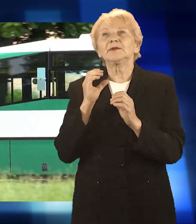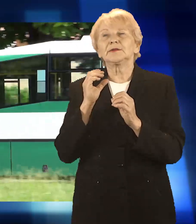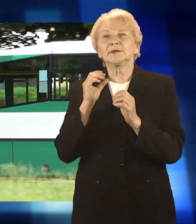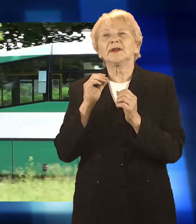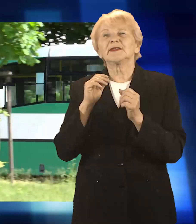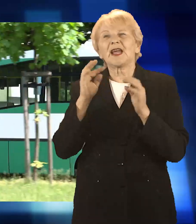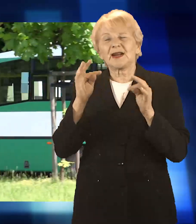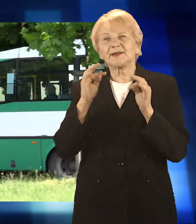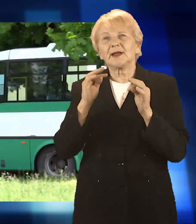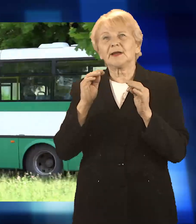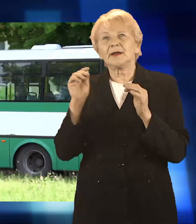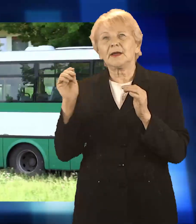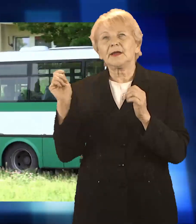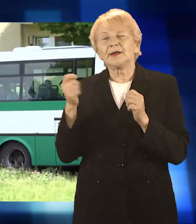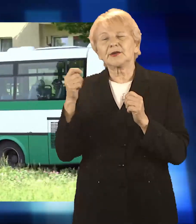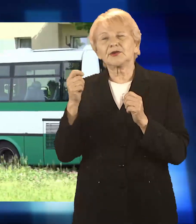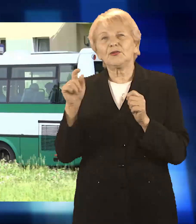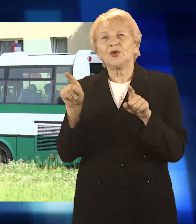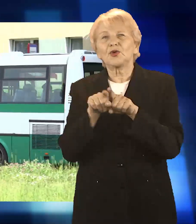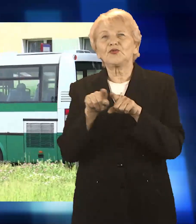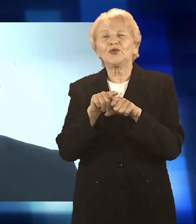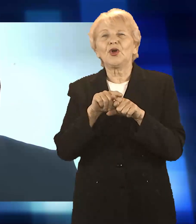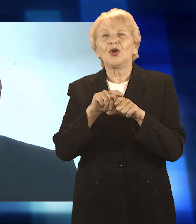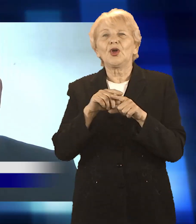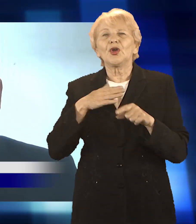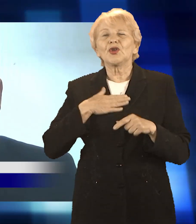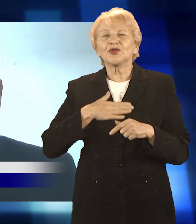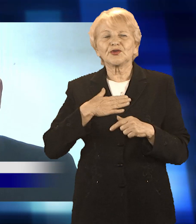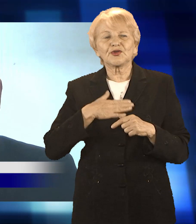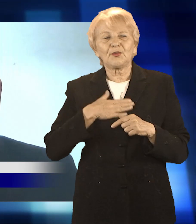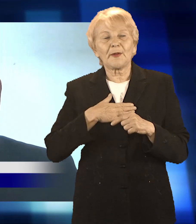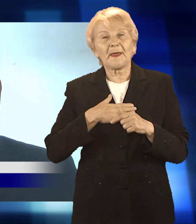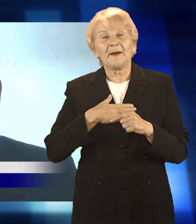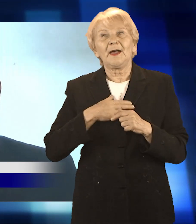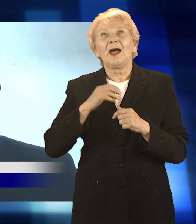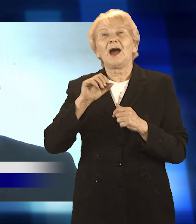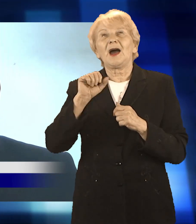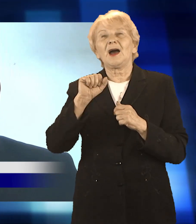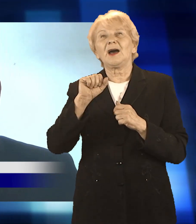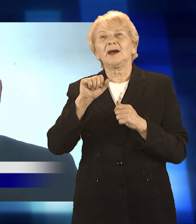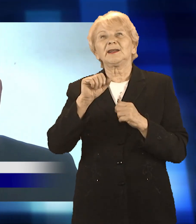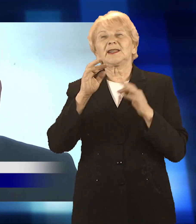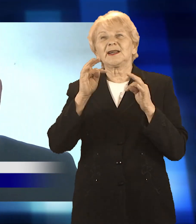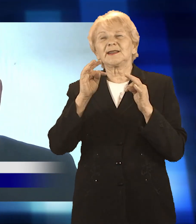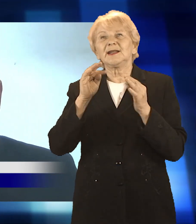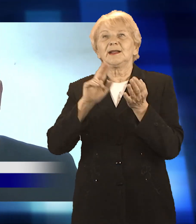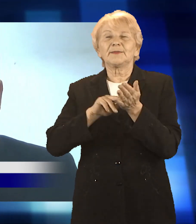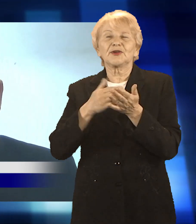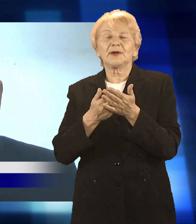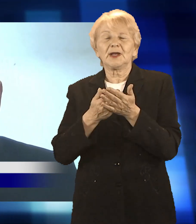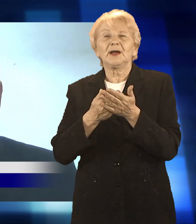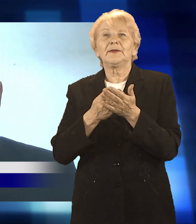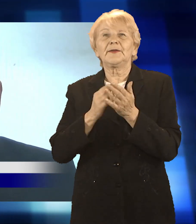autobusy kursują według sobotniego rozkładu jazdy. Trzeba przypomnieć, że dla autobusu komunikacji miejskiej